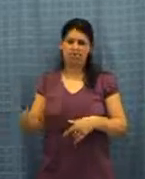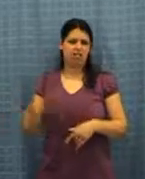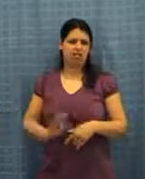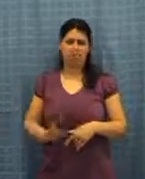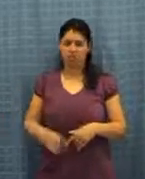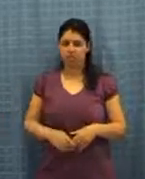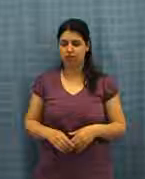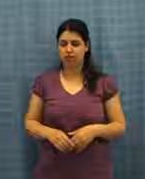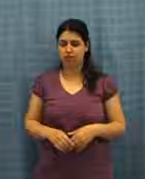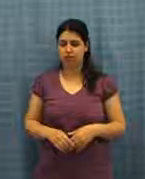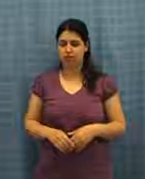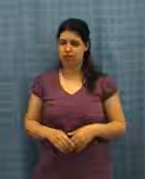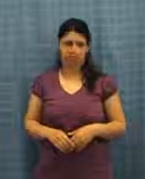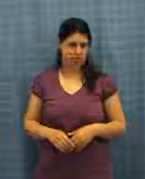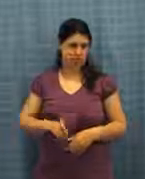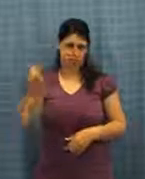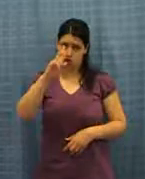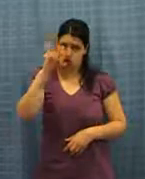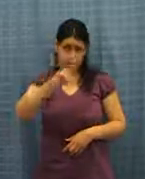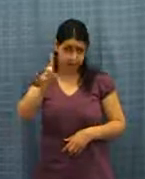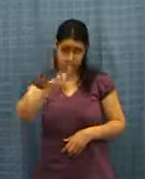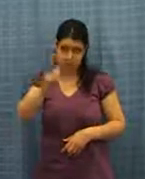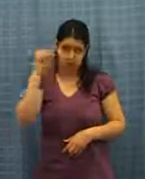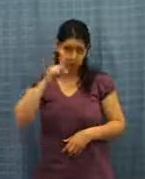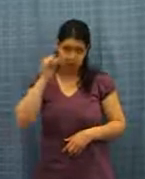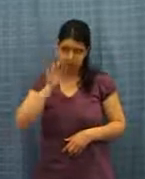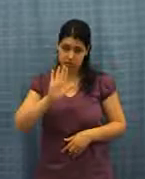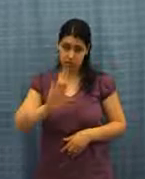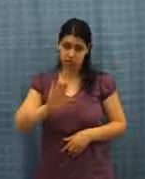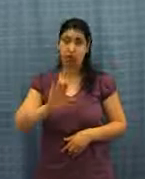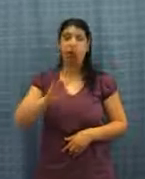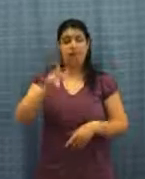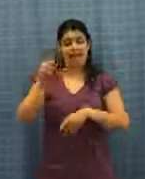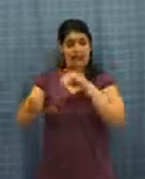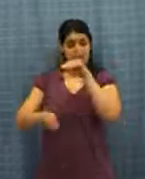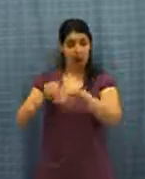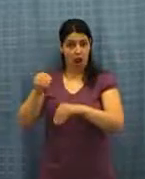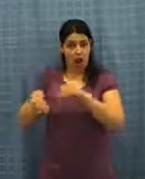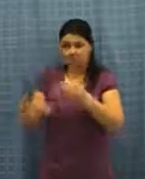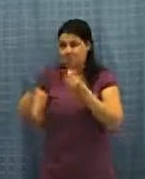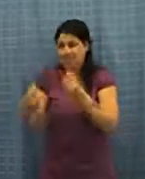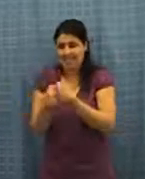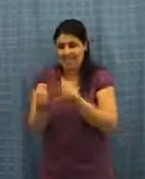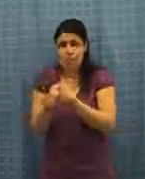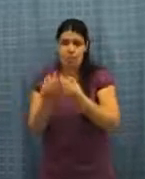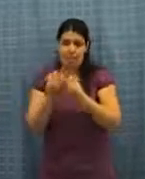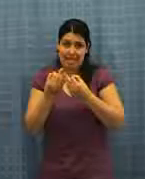Ciò è falso, ma occorre seguire una serie di regole affinché la convivenza sia sanno in serena.